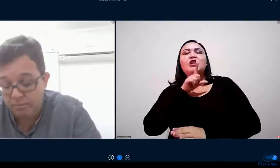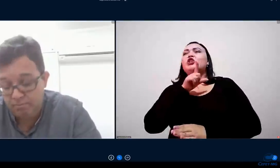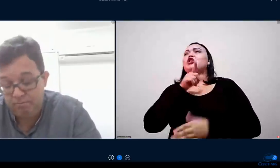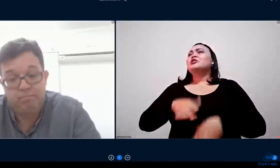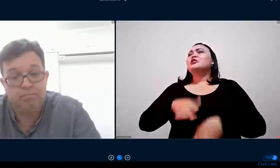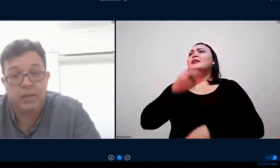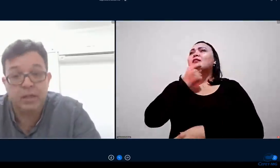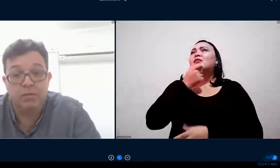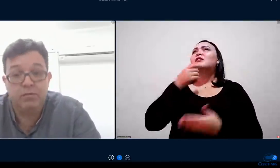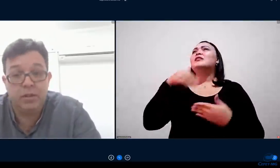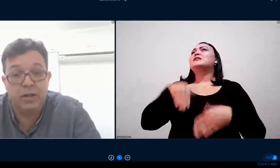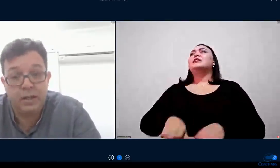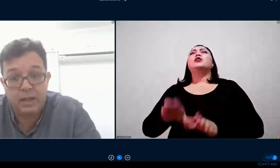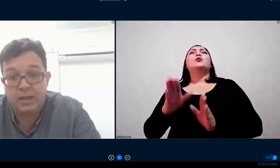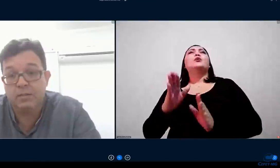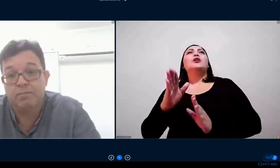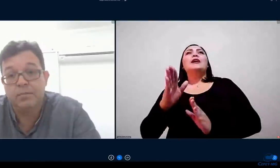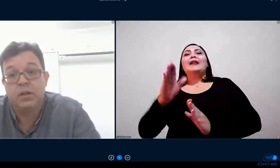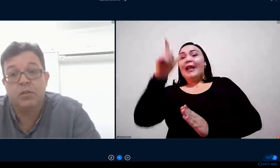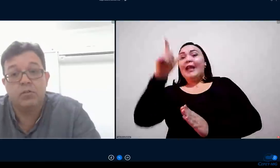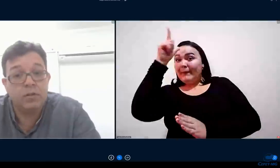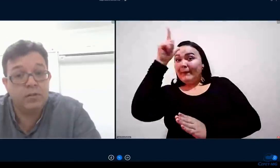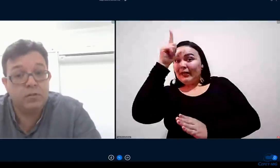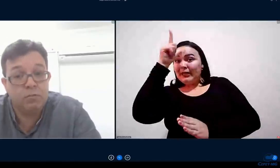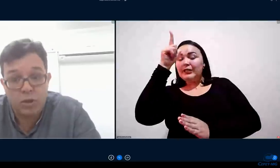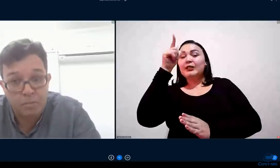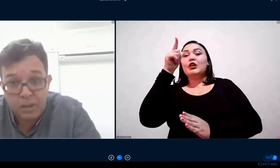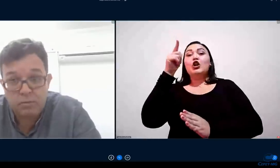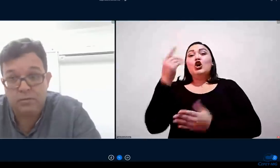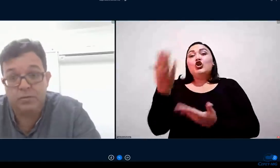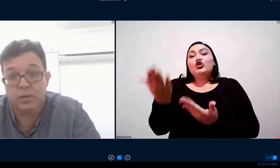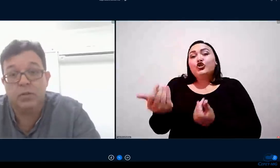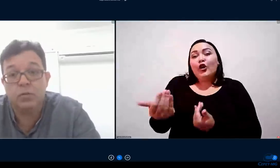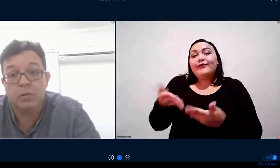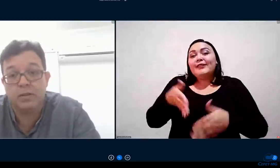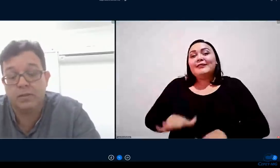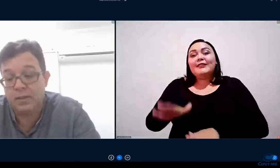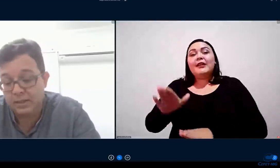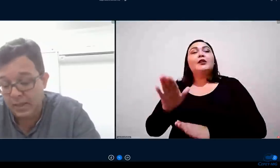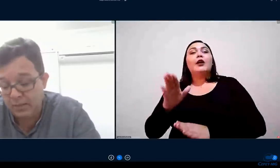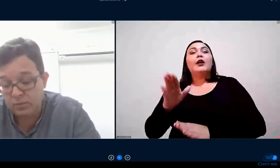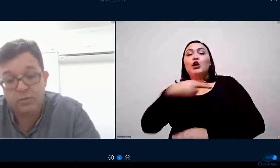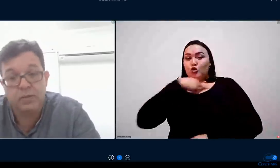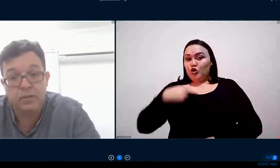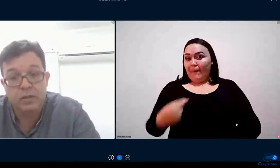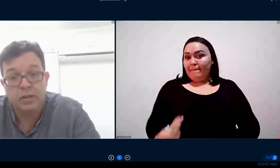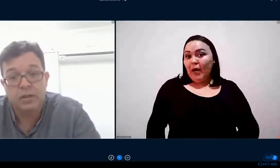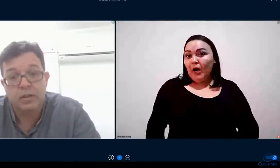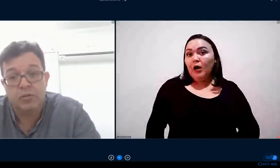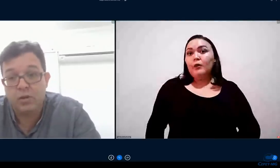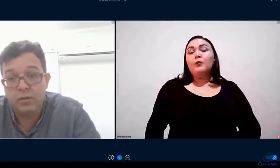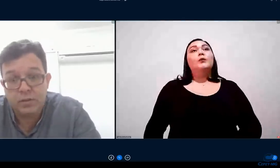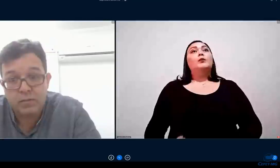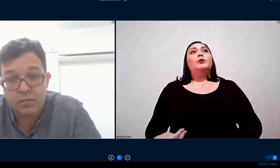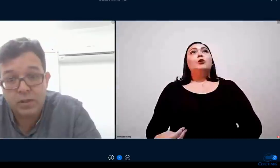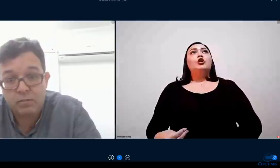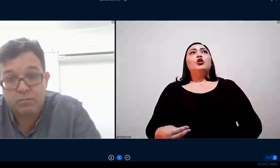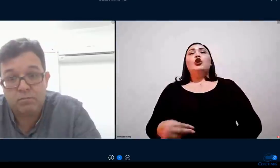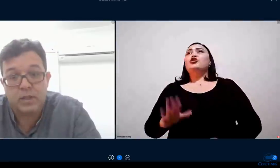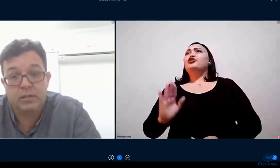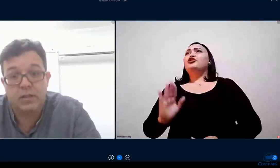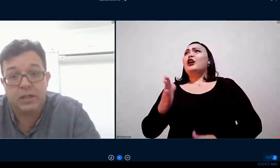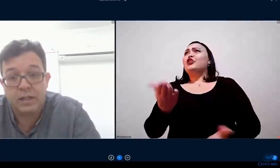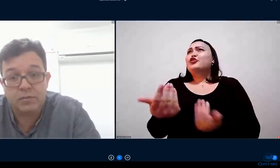vietnã né que viveram a guerra jovens no japão que viveram inúmeras catástrofes jovens que